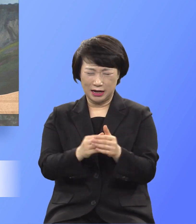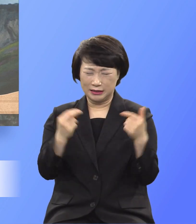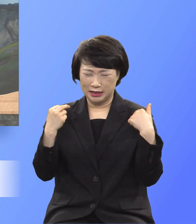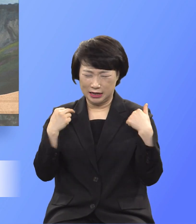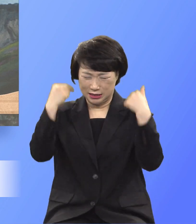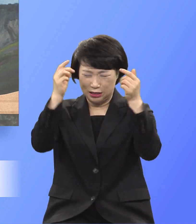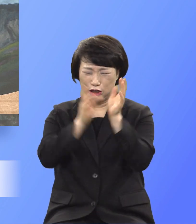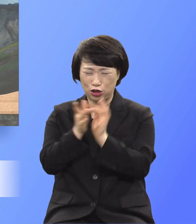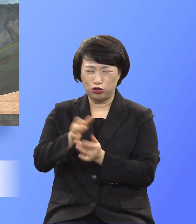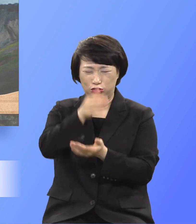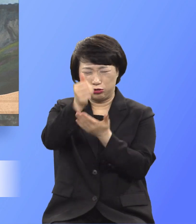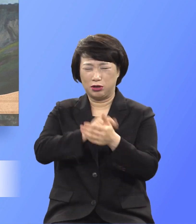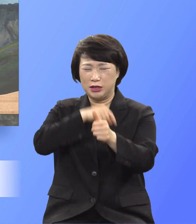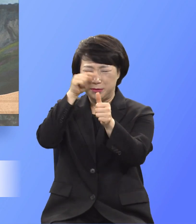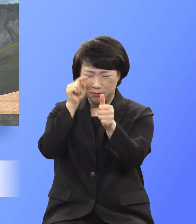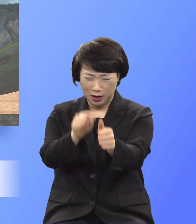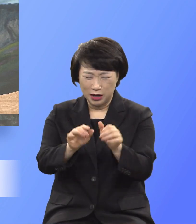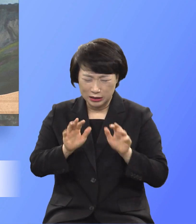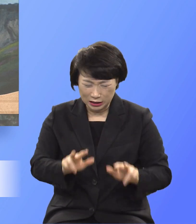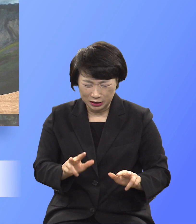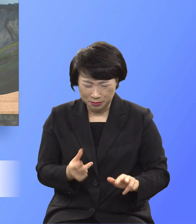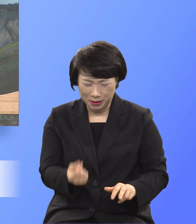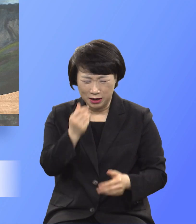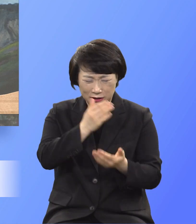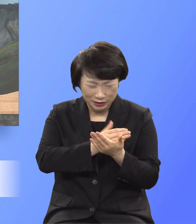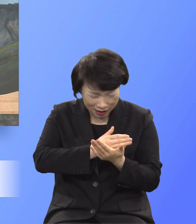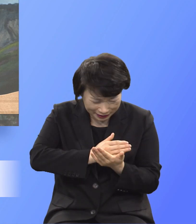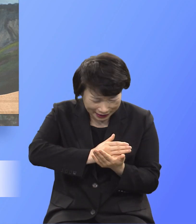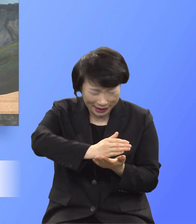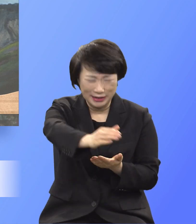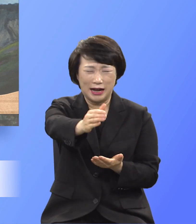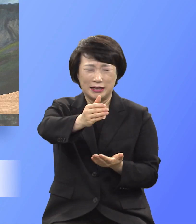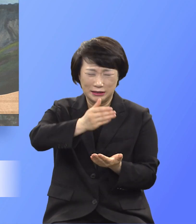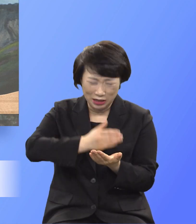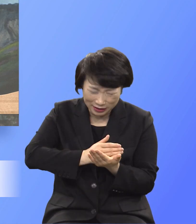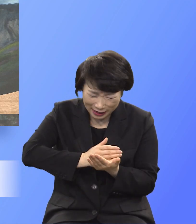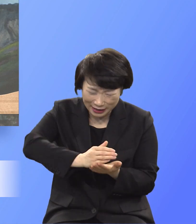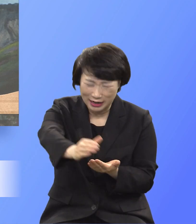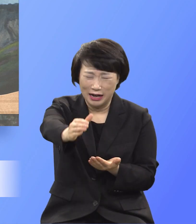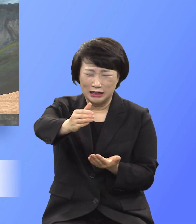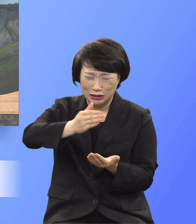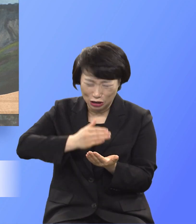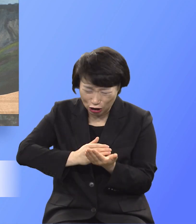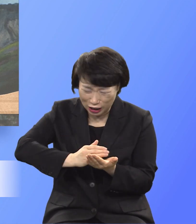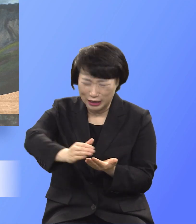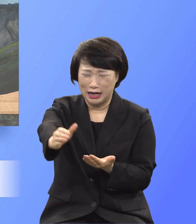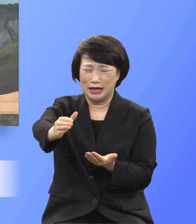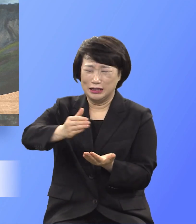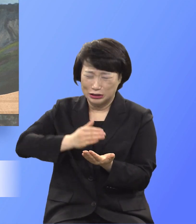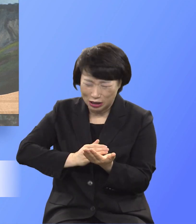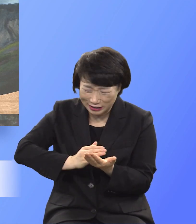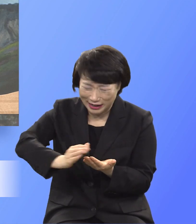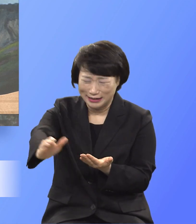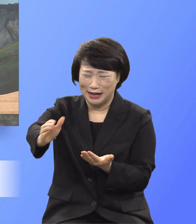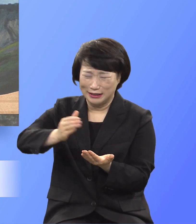예수 이름으로 영양하느니 우리 지금 역시 떠나가라 떠나가라 떠나가라